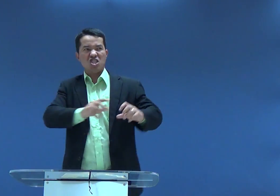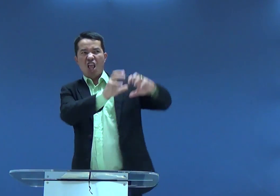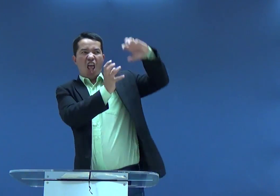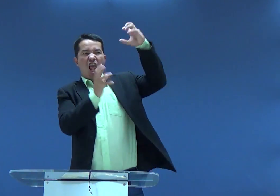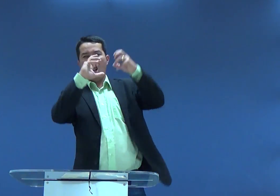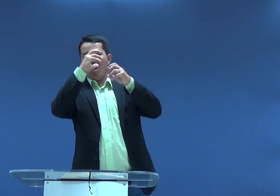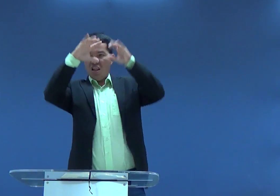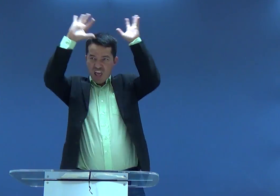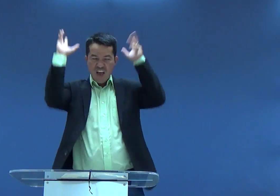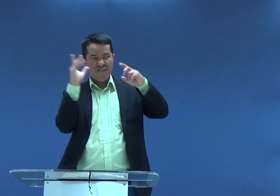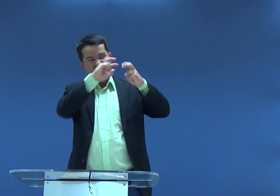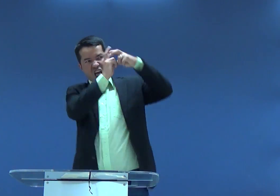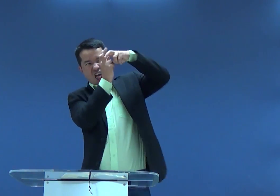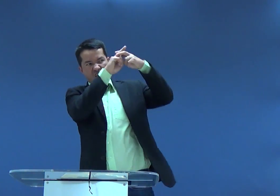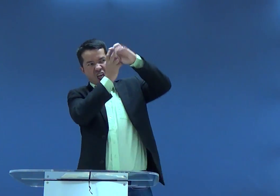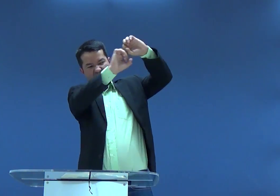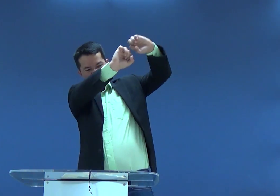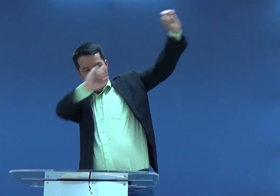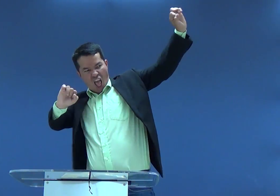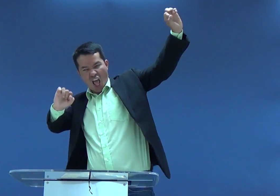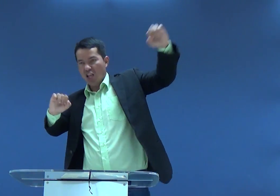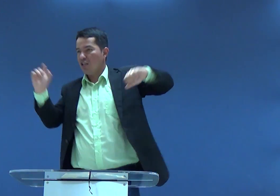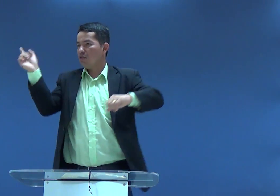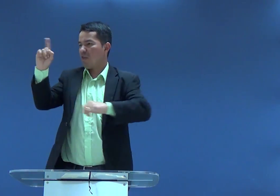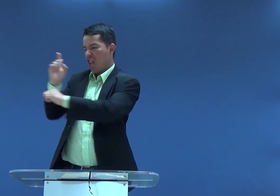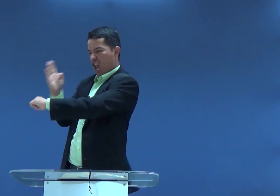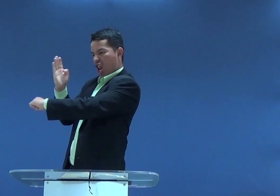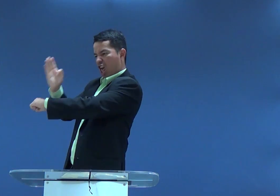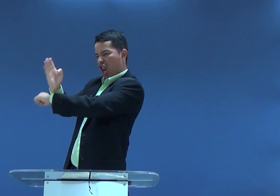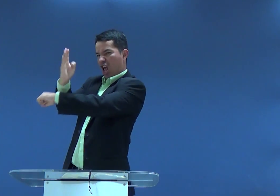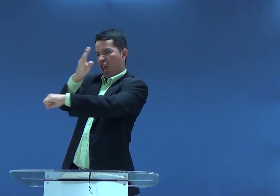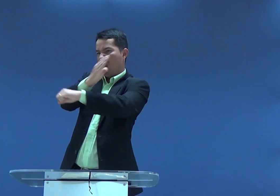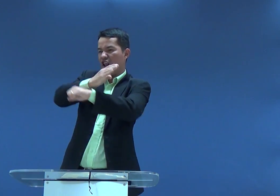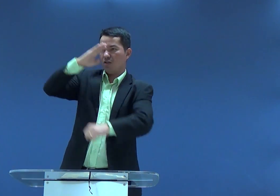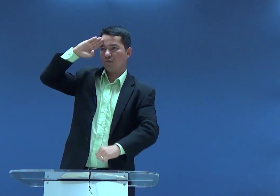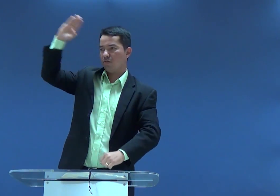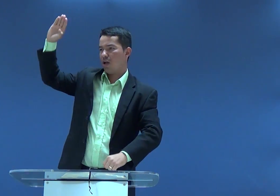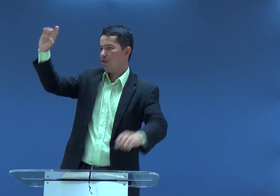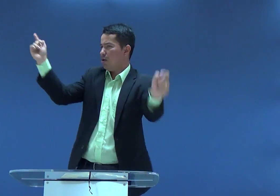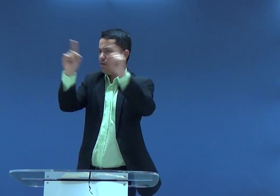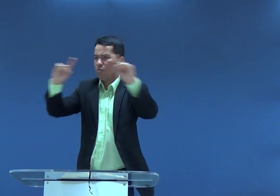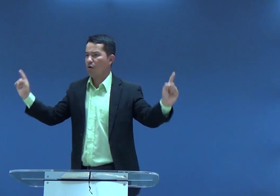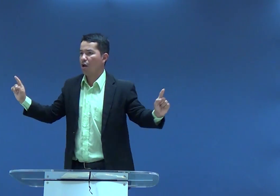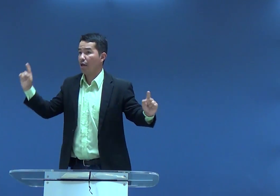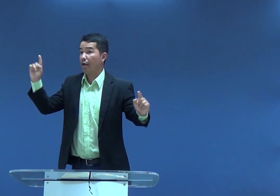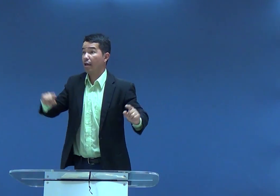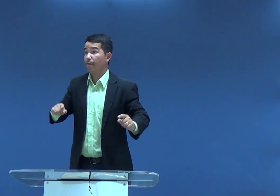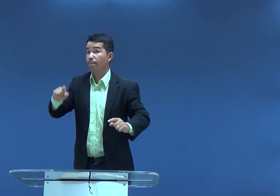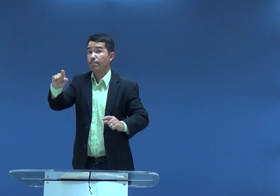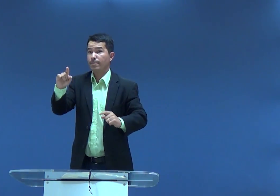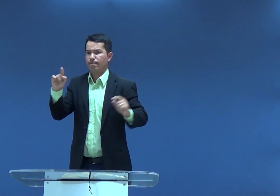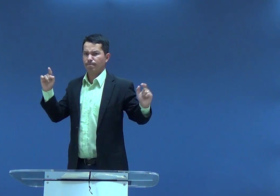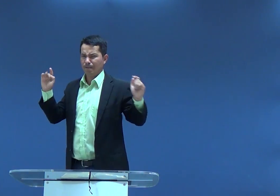não, não é isso, não é vencer o leão, quebrar a bundícula, nasgar ele no meio, não,